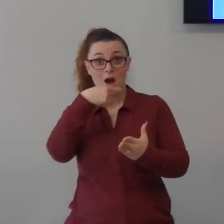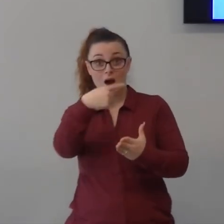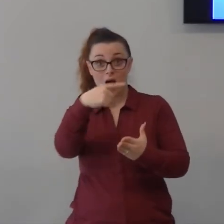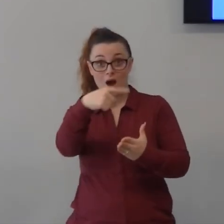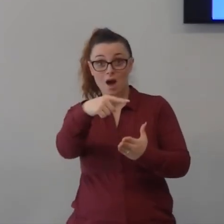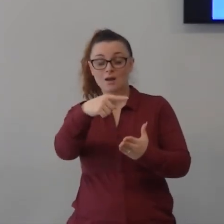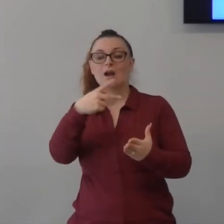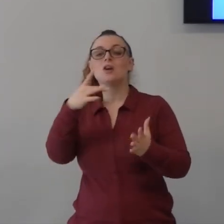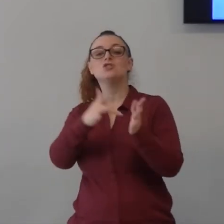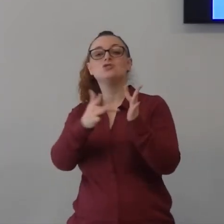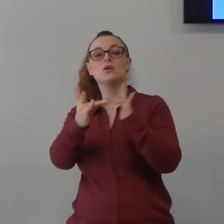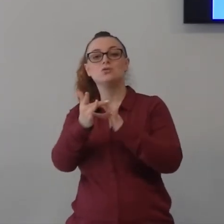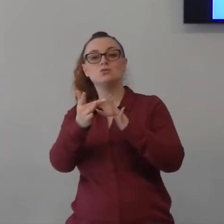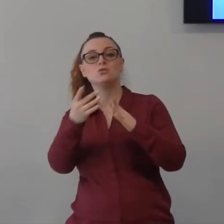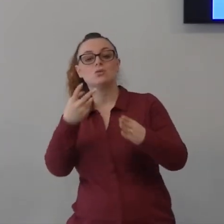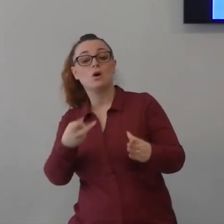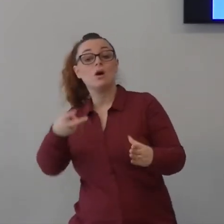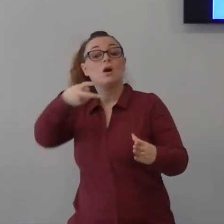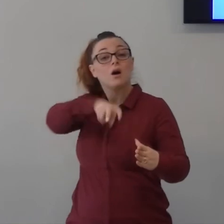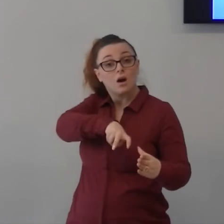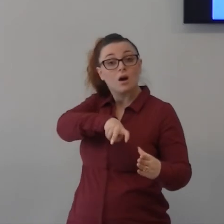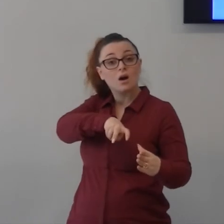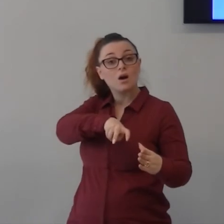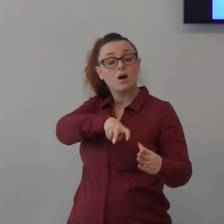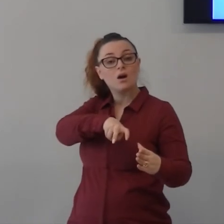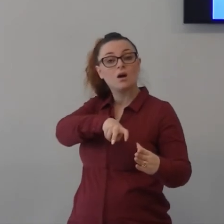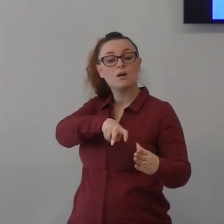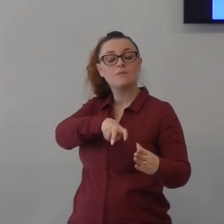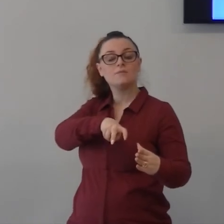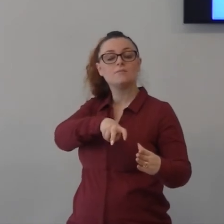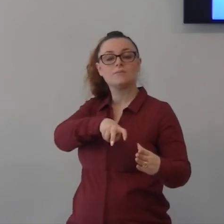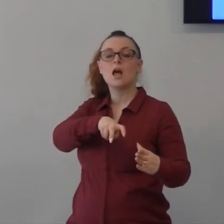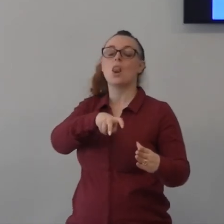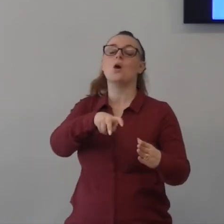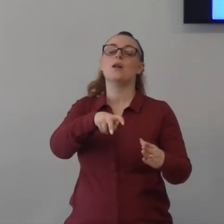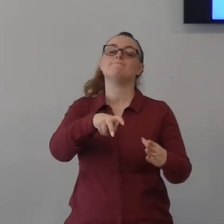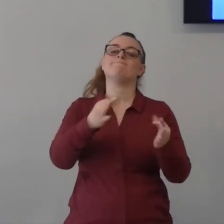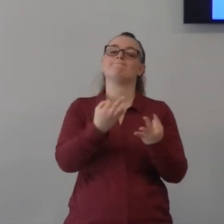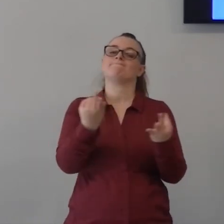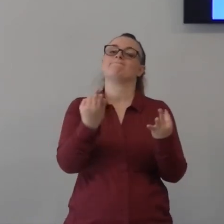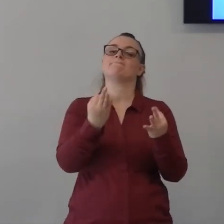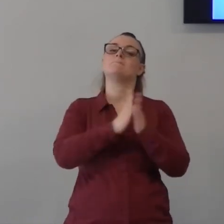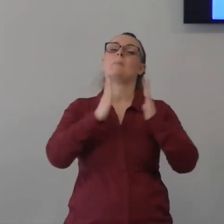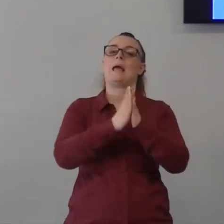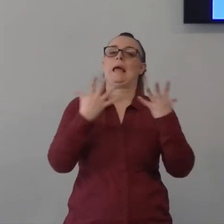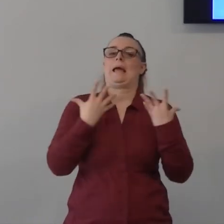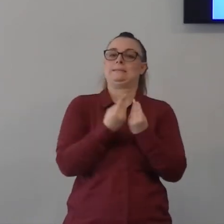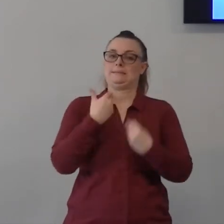entrare nella barca a Gesù nella barca della tua vita a Gesù prega assieme a te queste cose nel tuo cuore